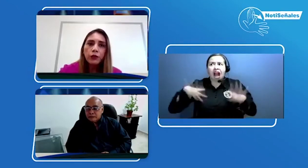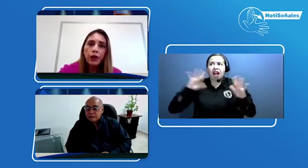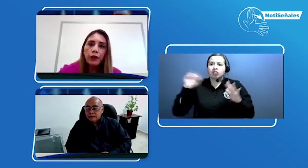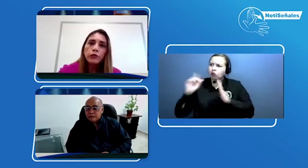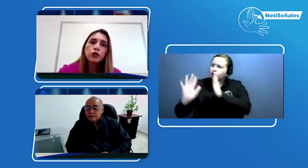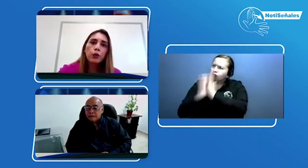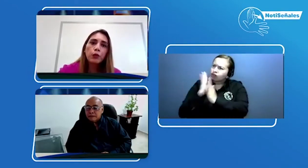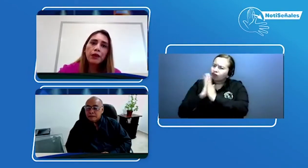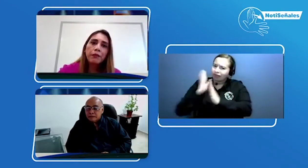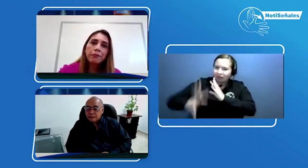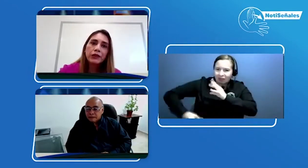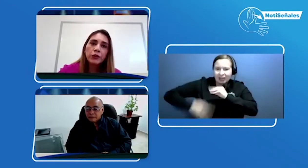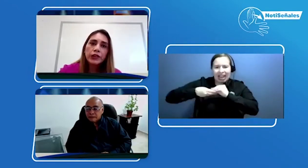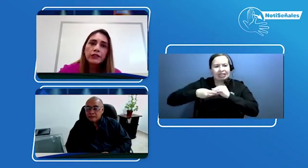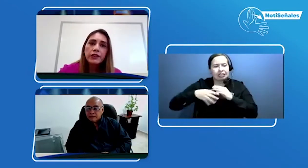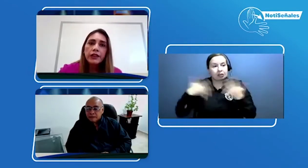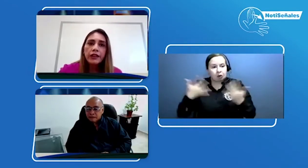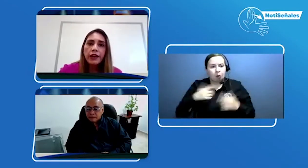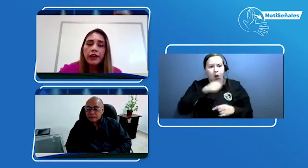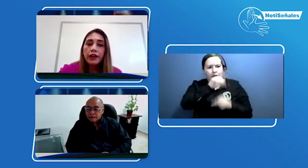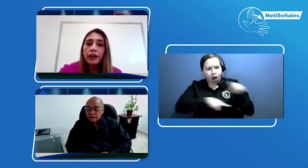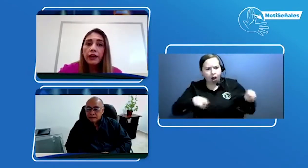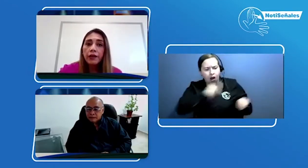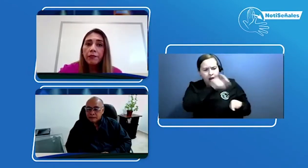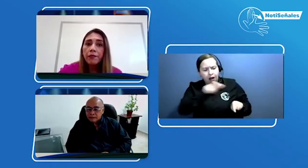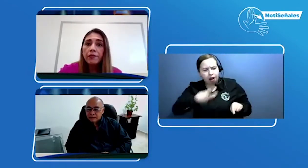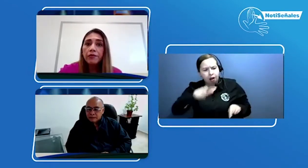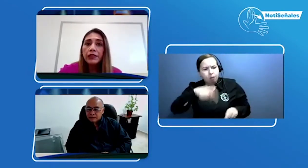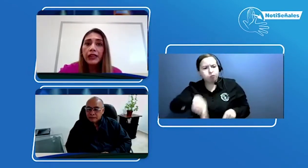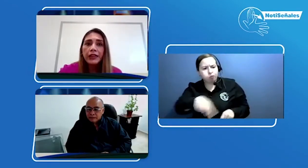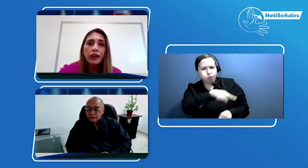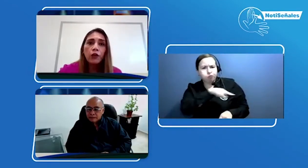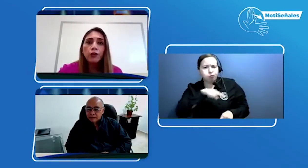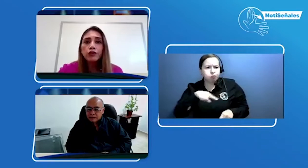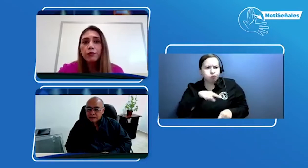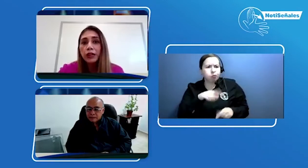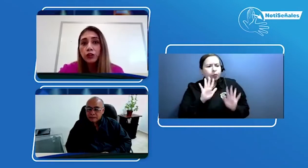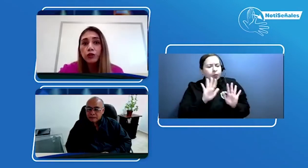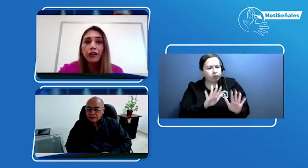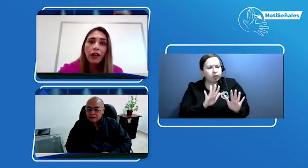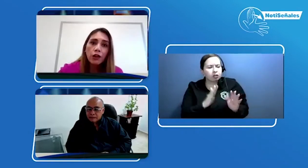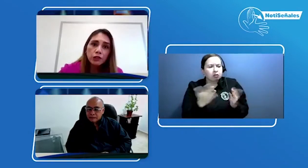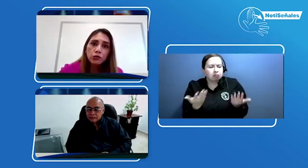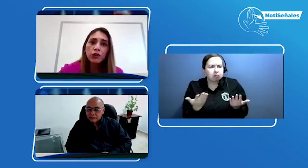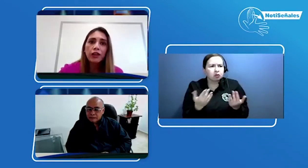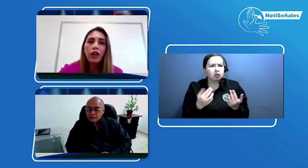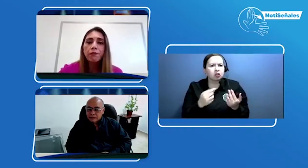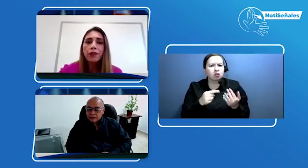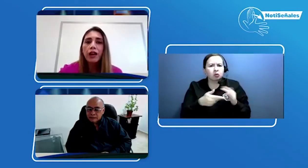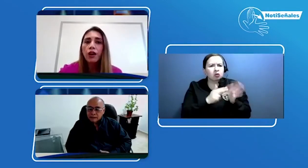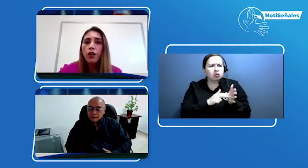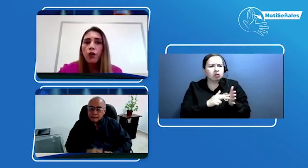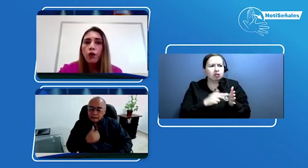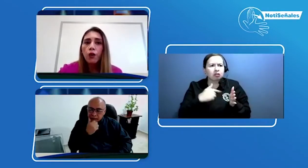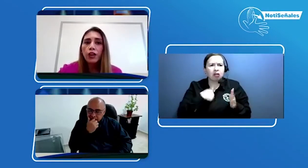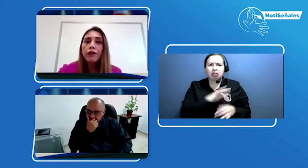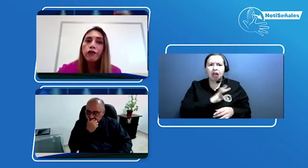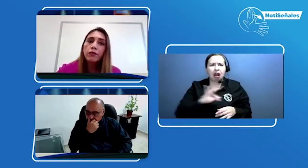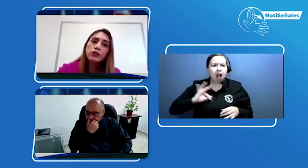Encontrábamos como habían personas que tenían conocimientos cerrados de su terapia o información